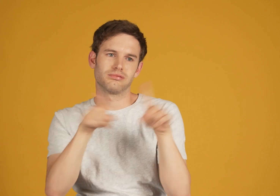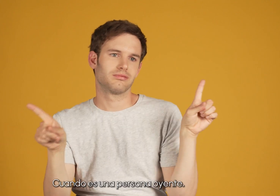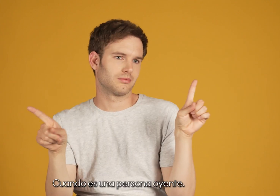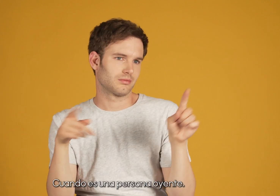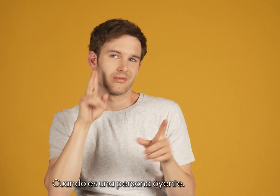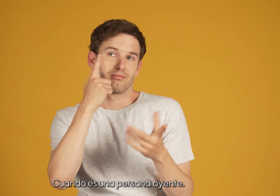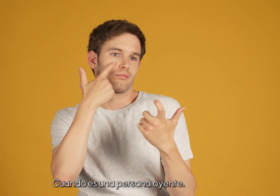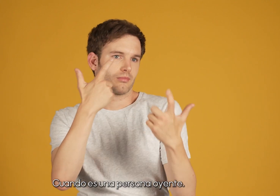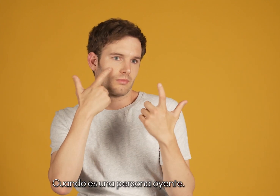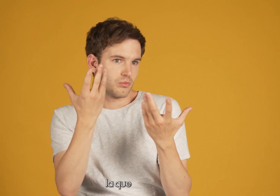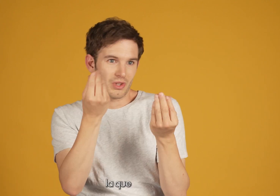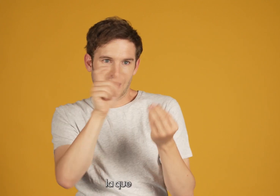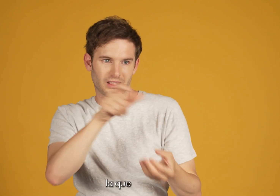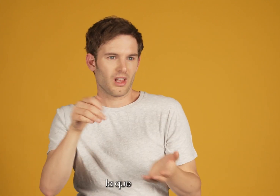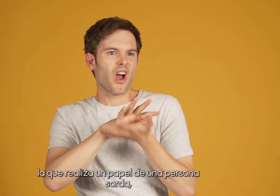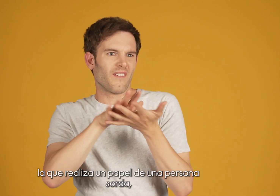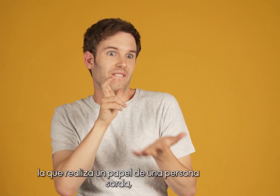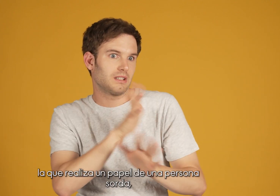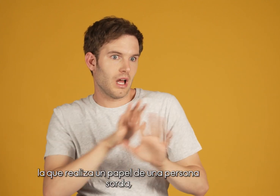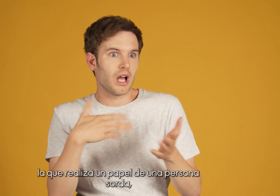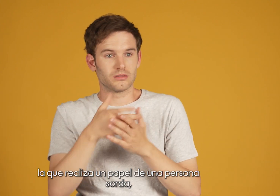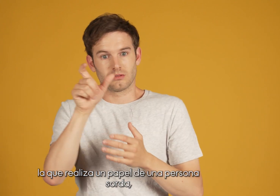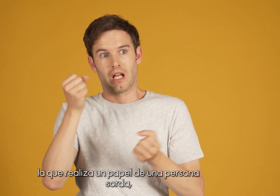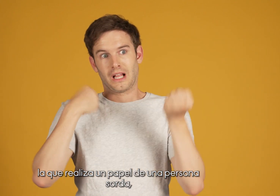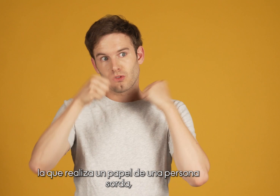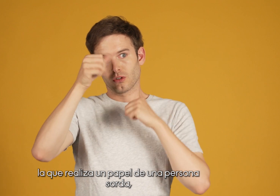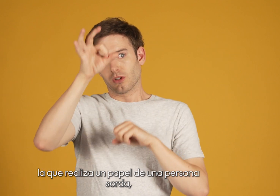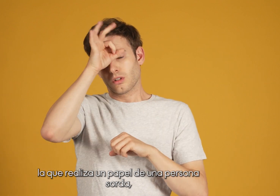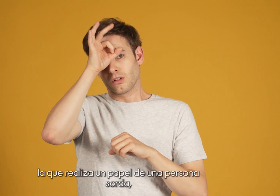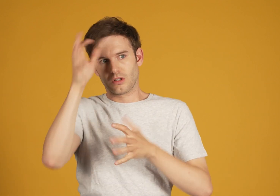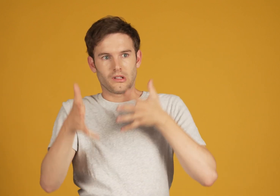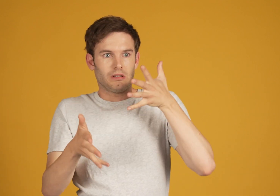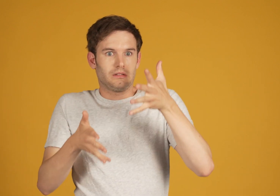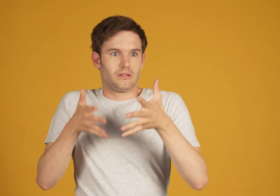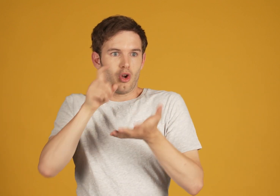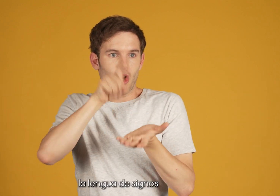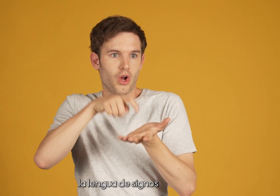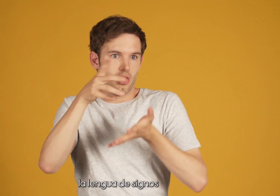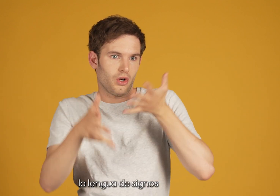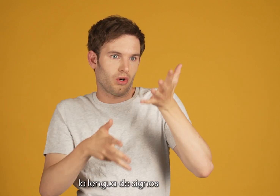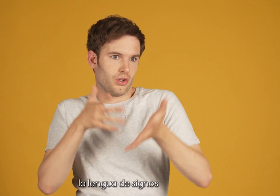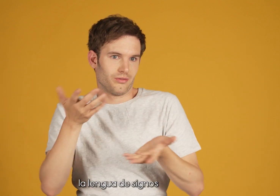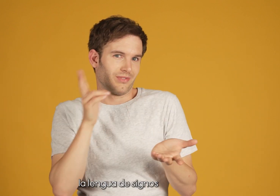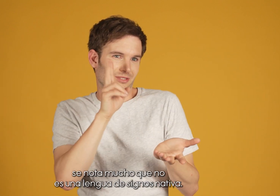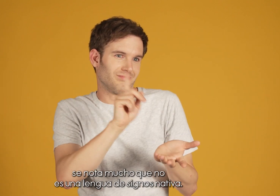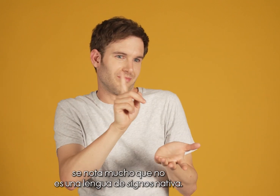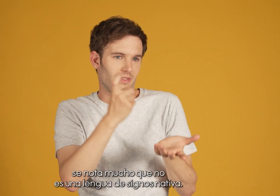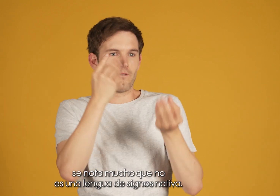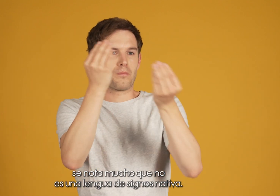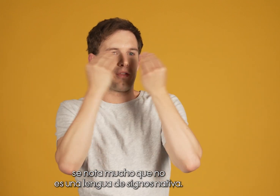Cuando es una persona oyente la que realiza un papel de una persona sorda, la lengua de signos se nota mucho que no